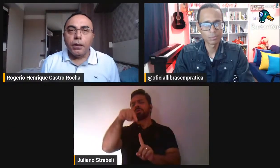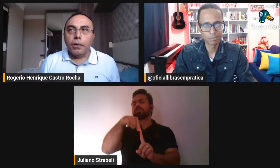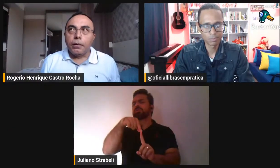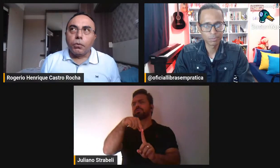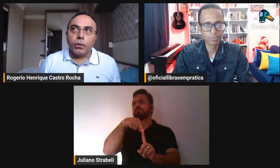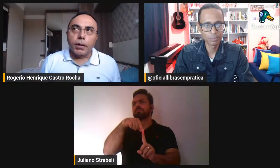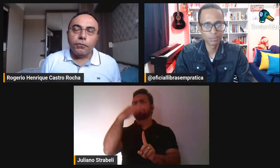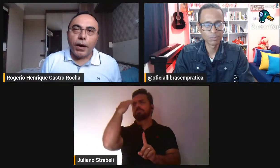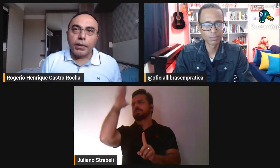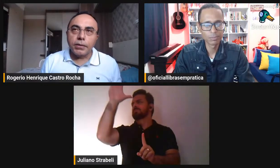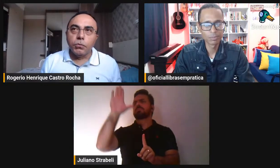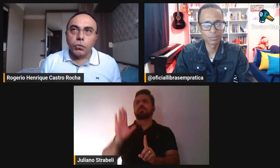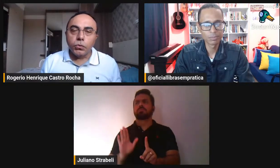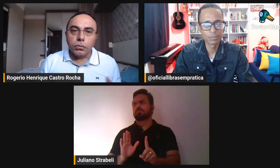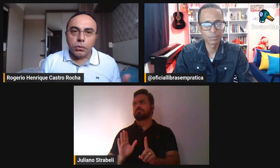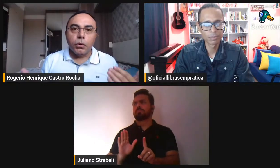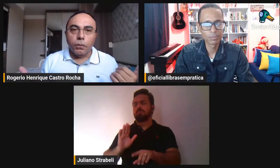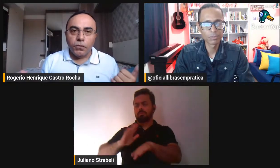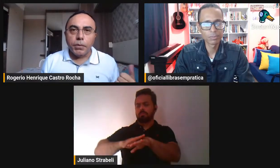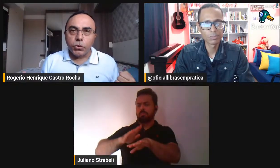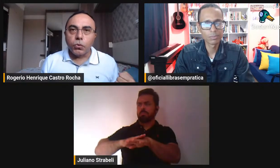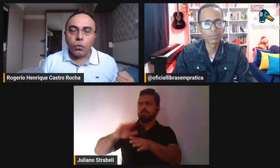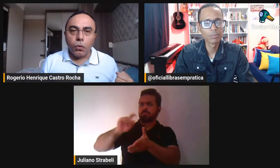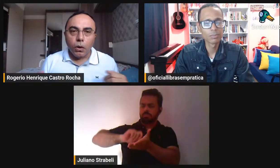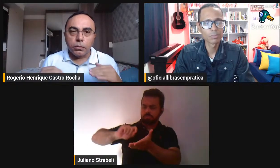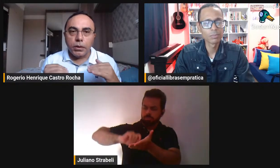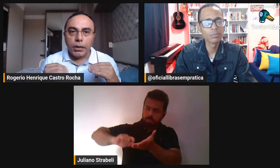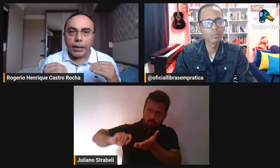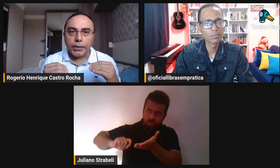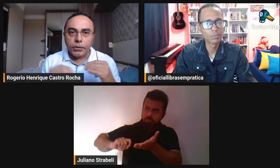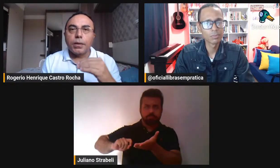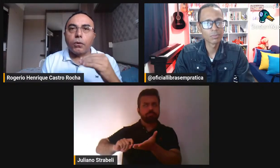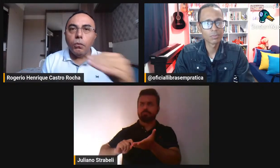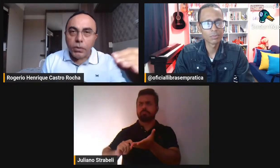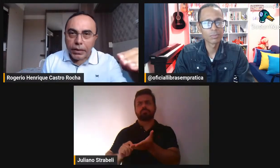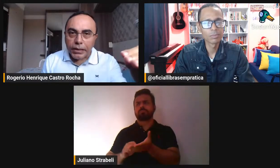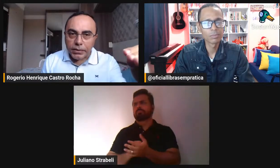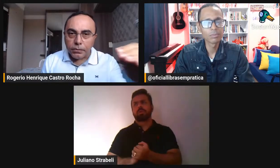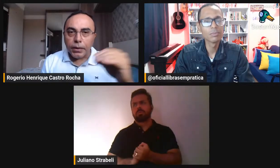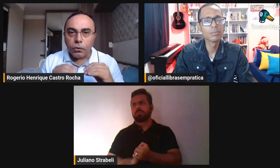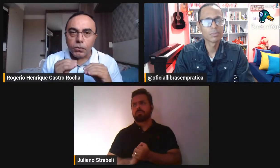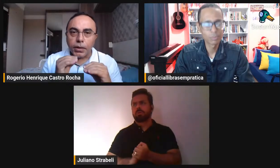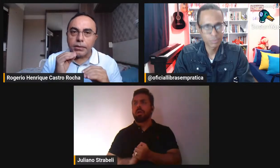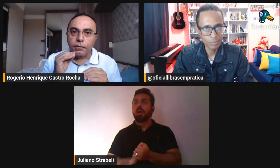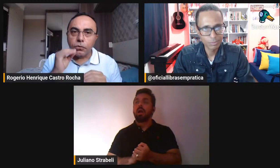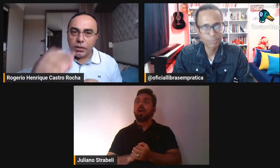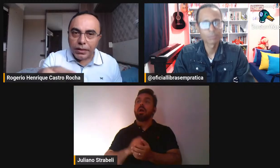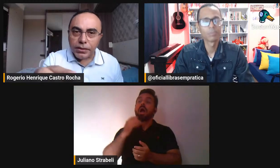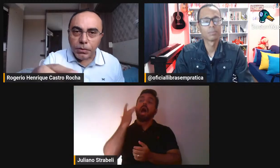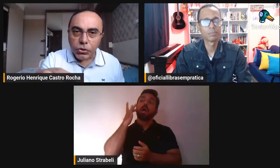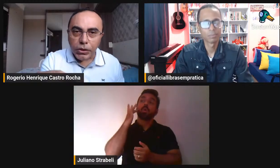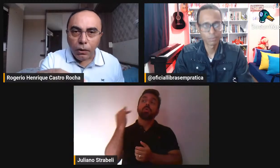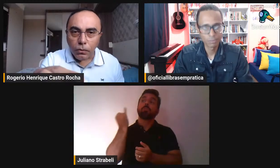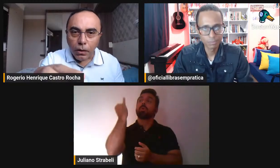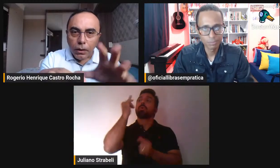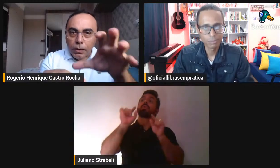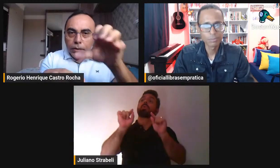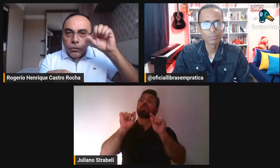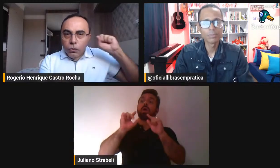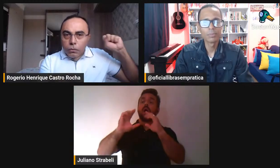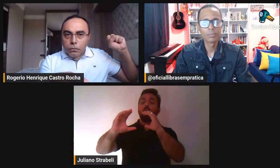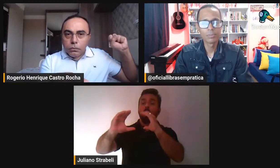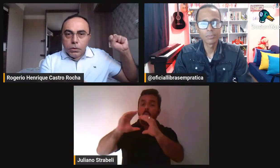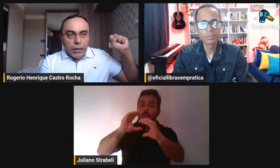escreve. Porque fala-se muito e, obviamente, eu concordo que é a questão da comunicação. Comunicação é você transmitir algo